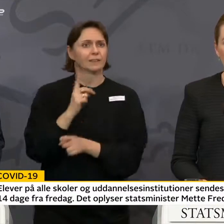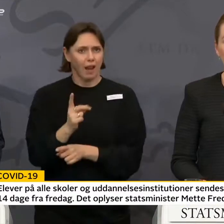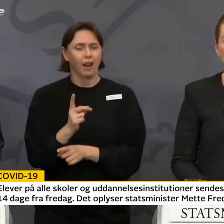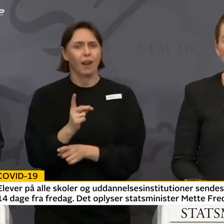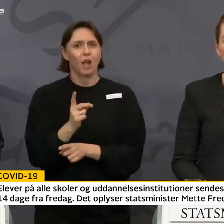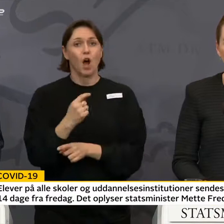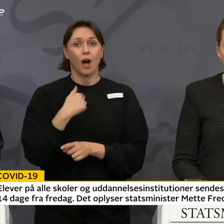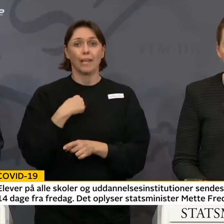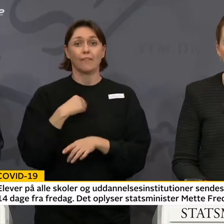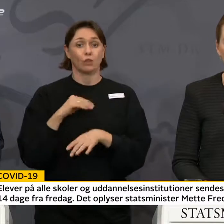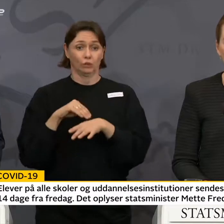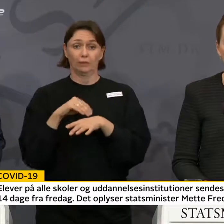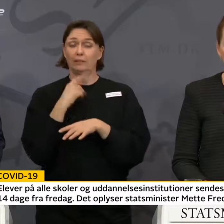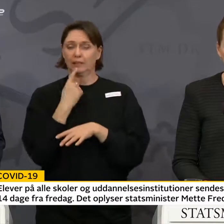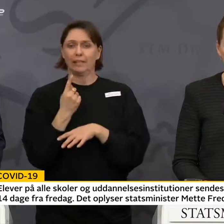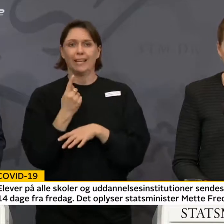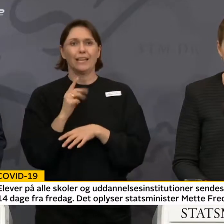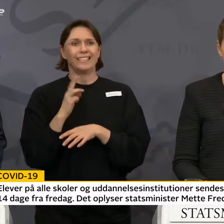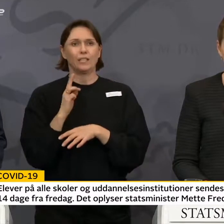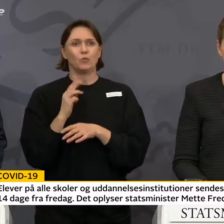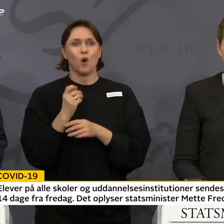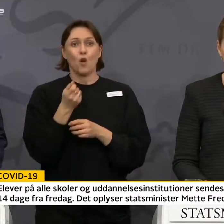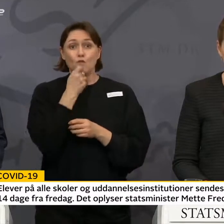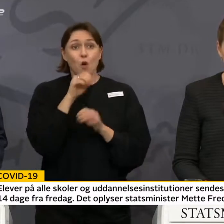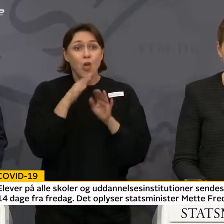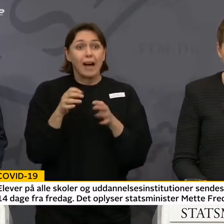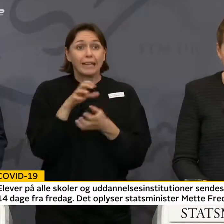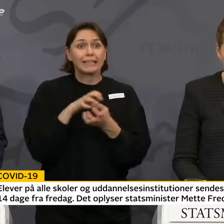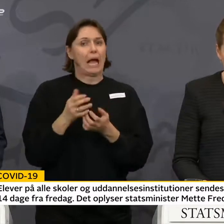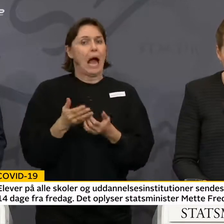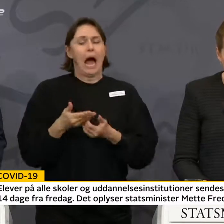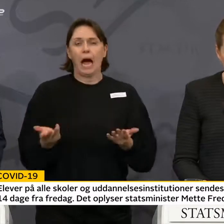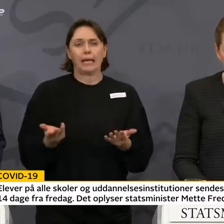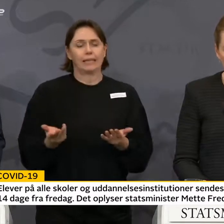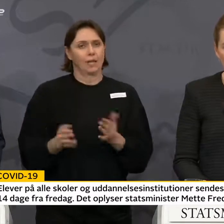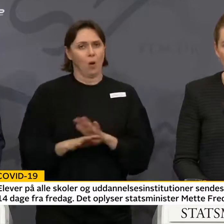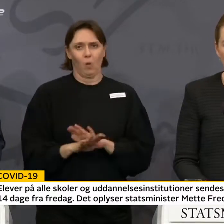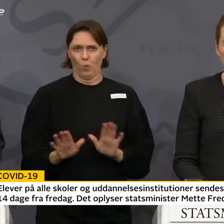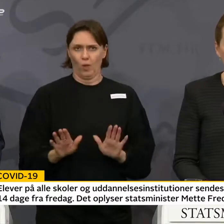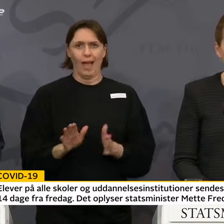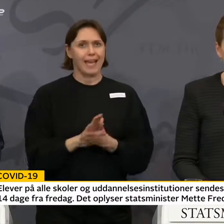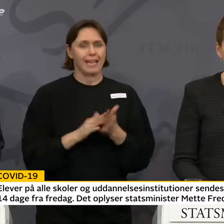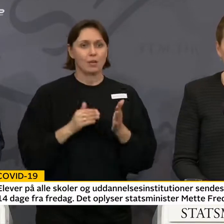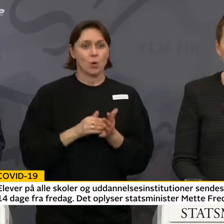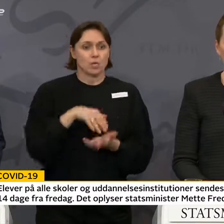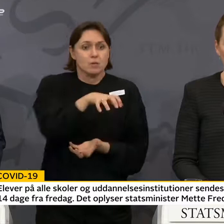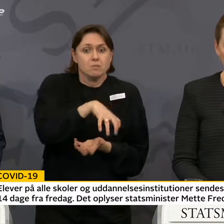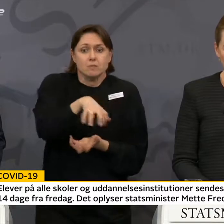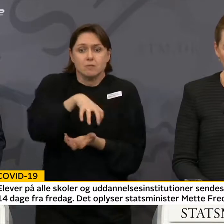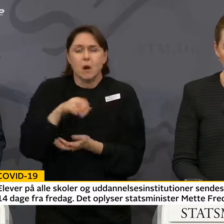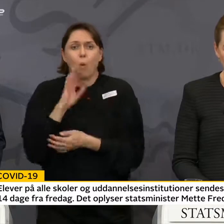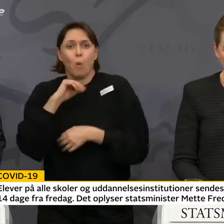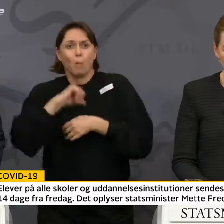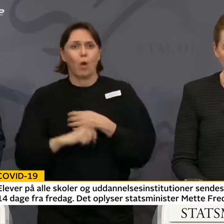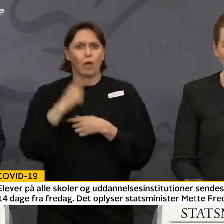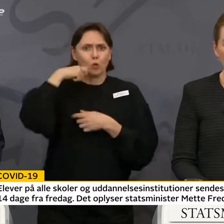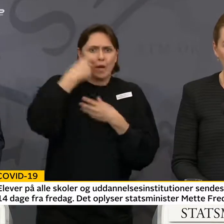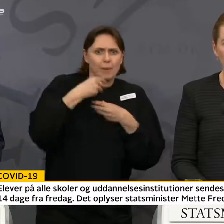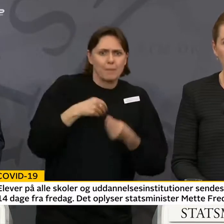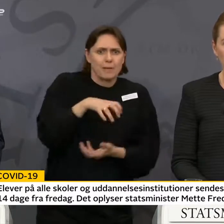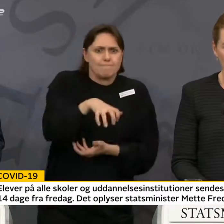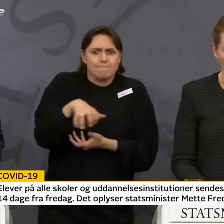understrege, at vi står ikke i en fødevarekrise. Der er ingen grund til at hamstre hverken råbrød eller toiletpapir.